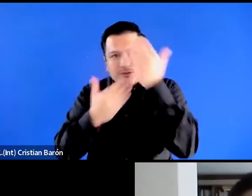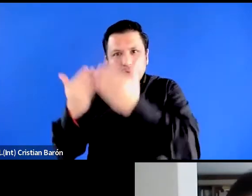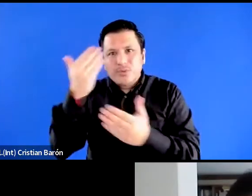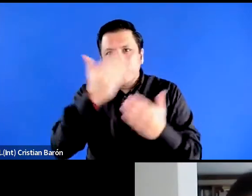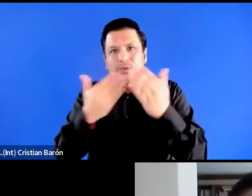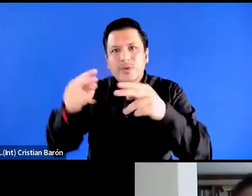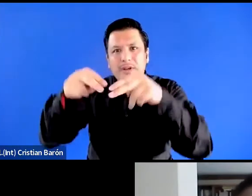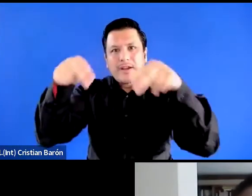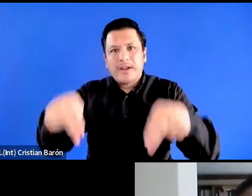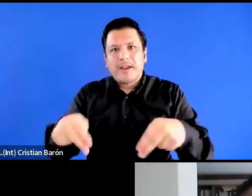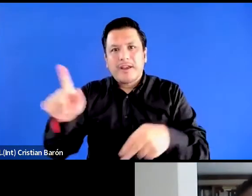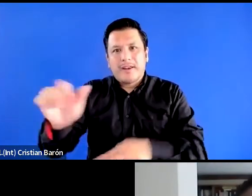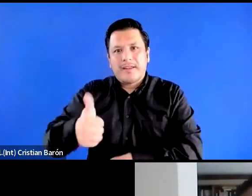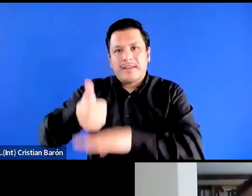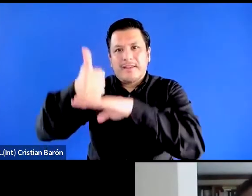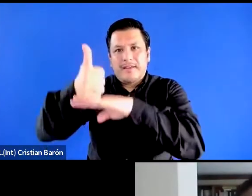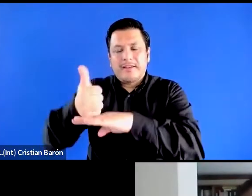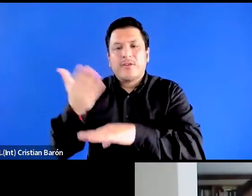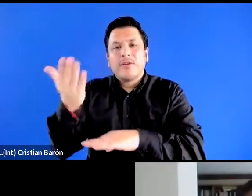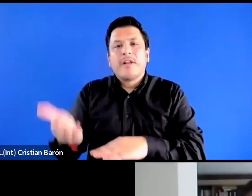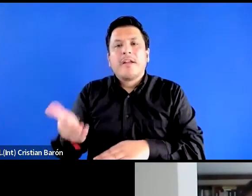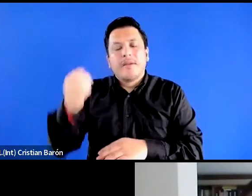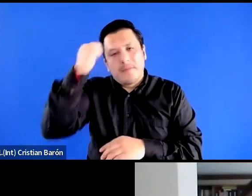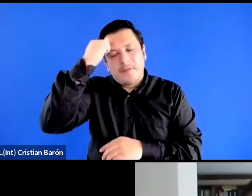profesora Tania Pérez Bustos.